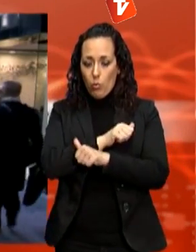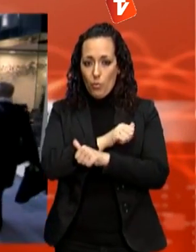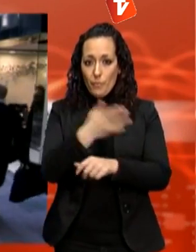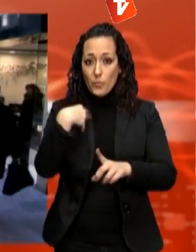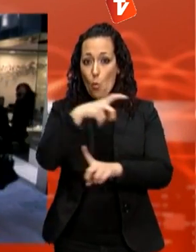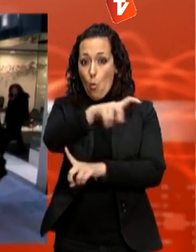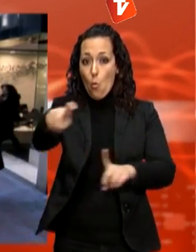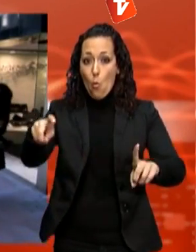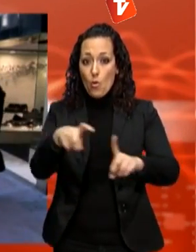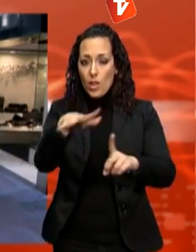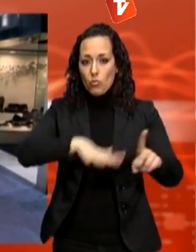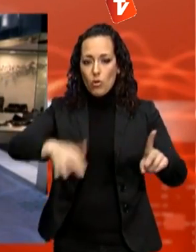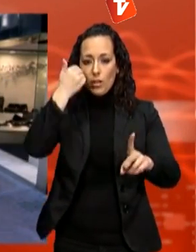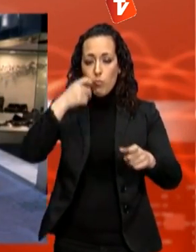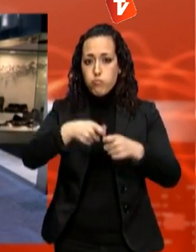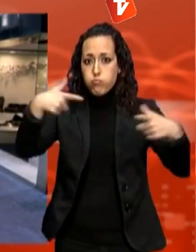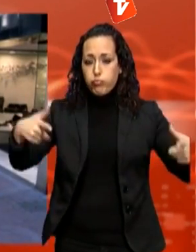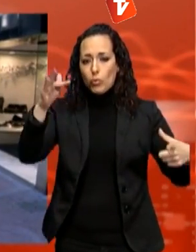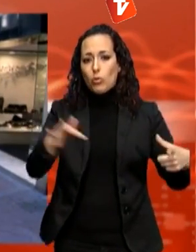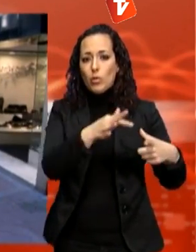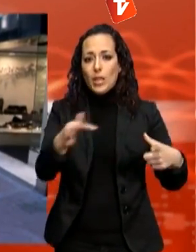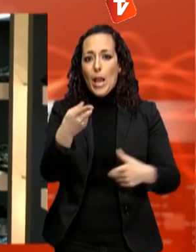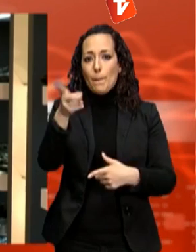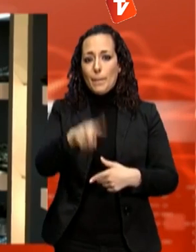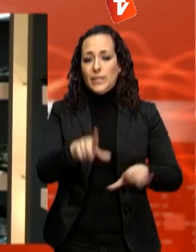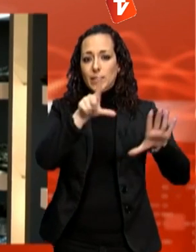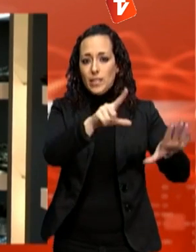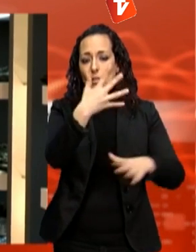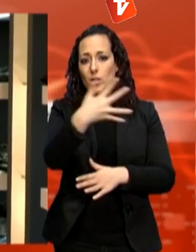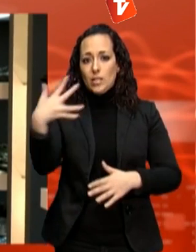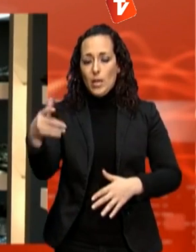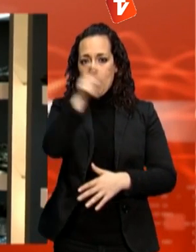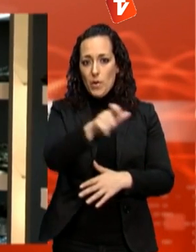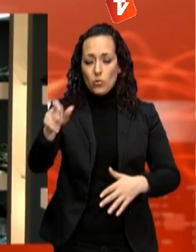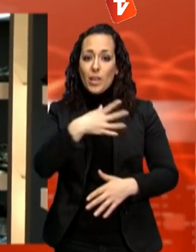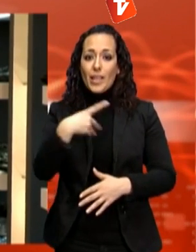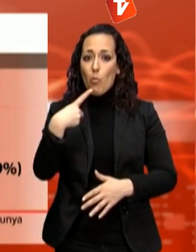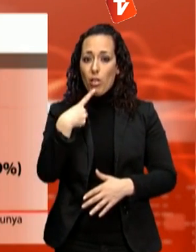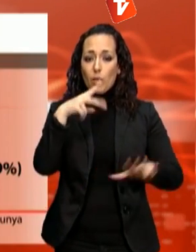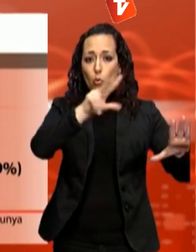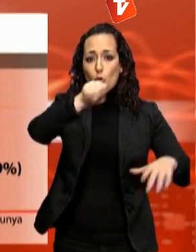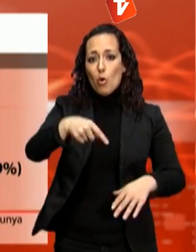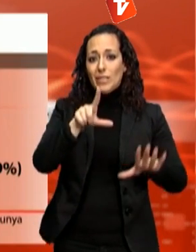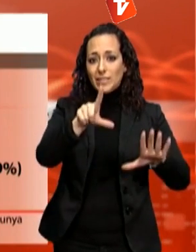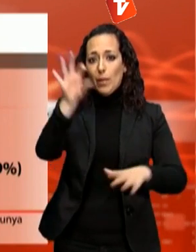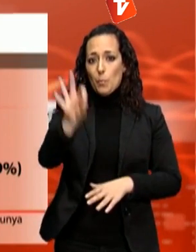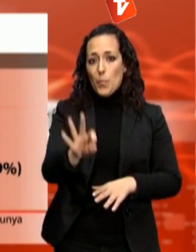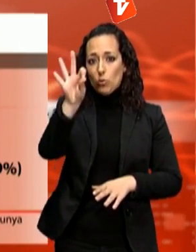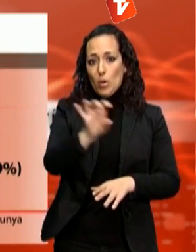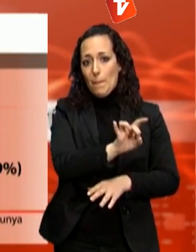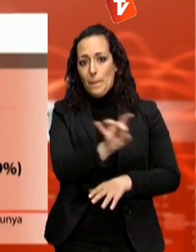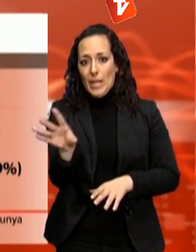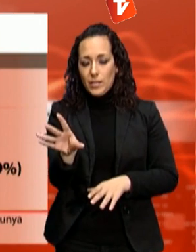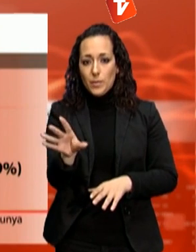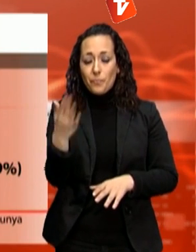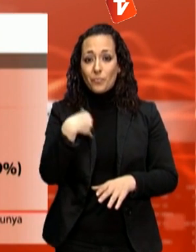any, l'atur ha pujat a la ciutat en 1.775 persones, el 8,7% més. En el conjunt del Vallès Occidental,